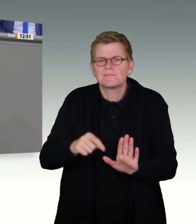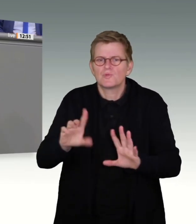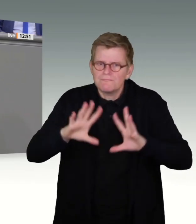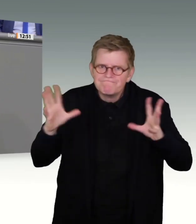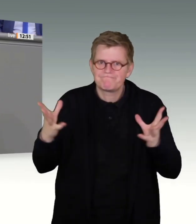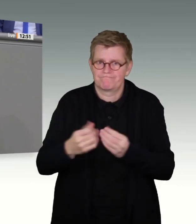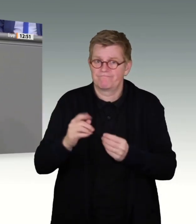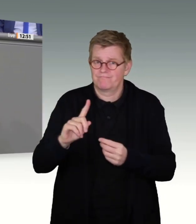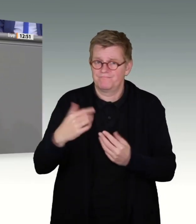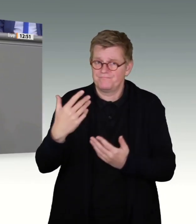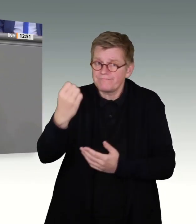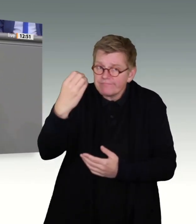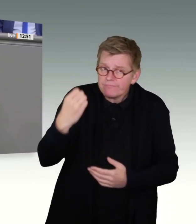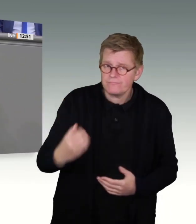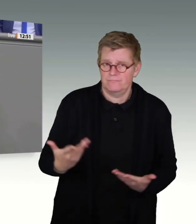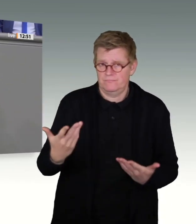Ampelkoalition.